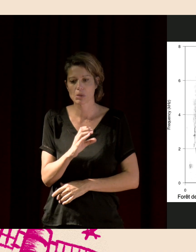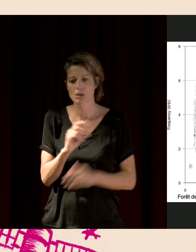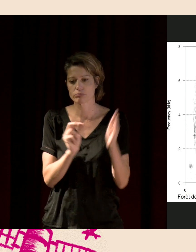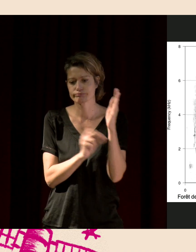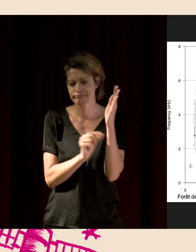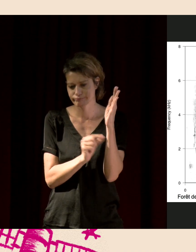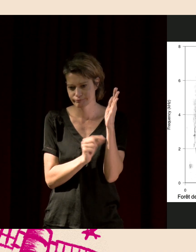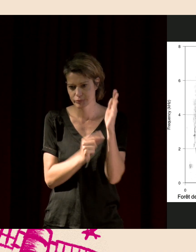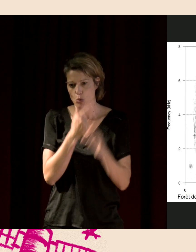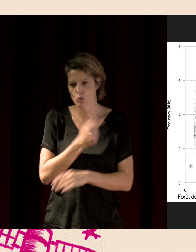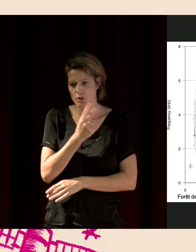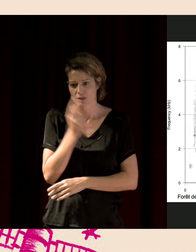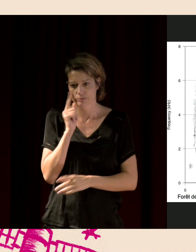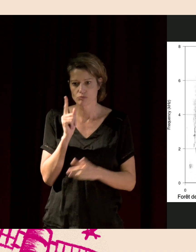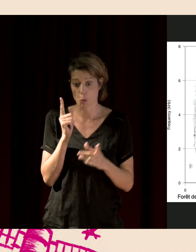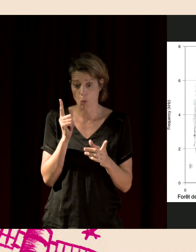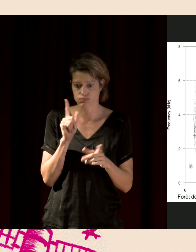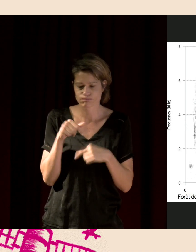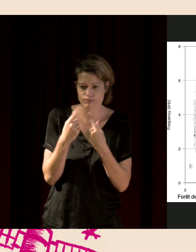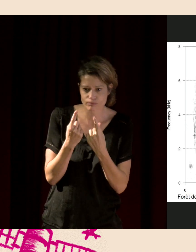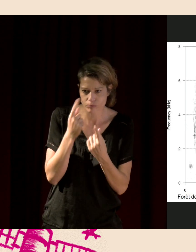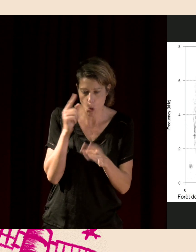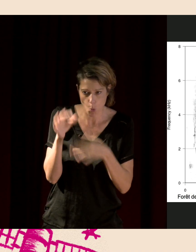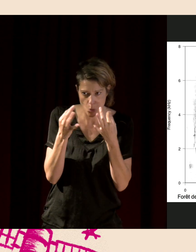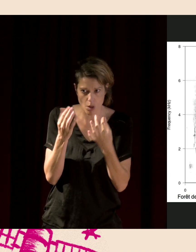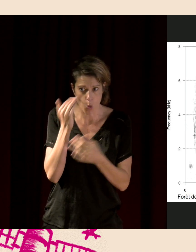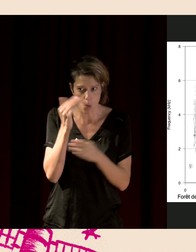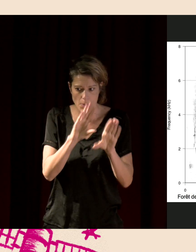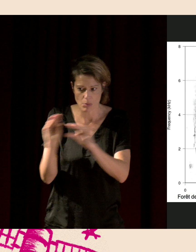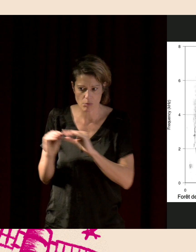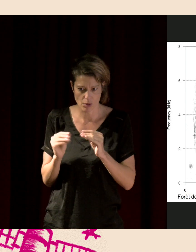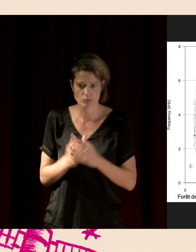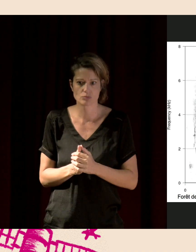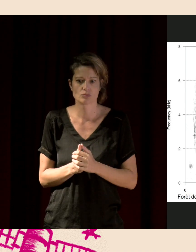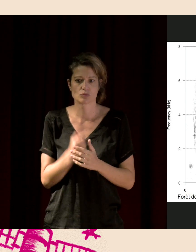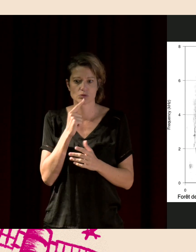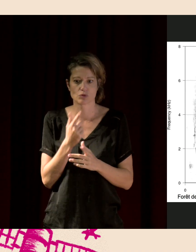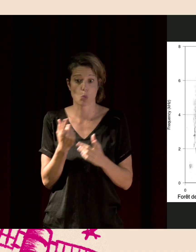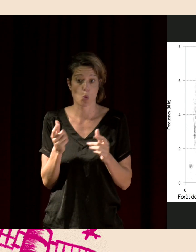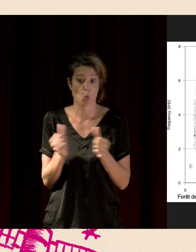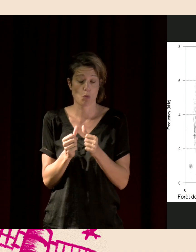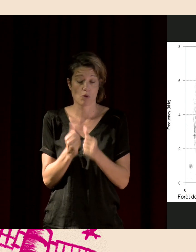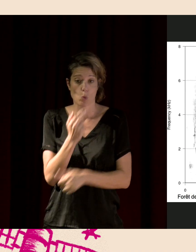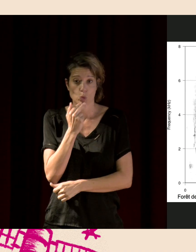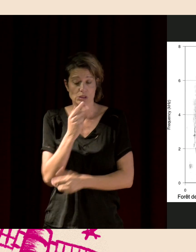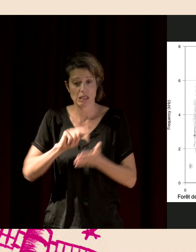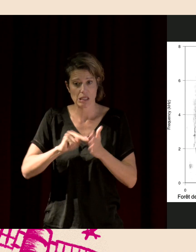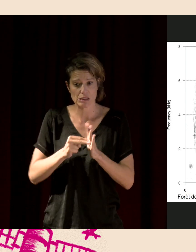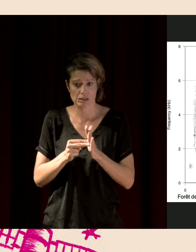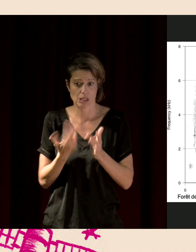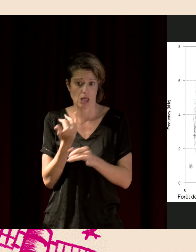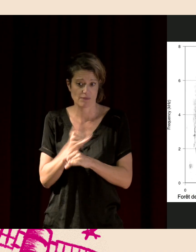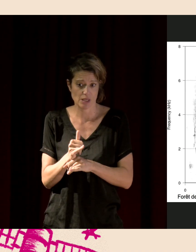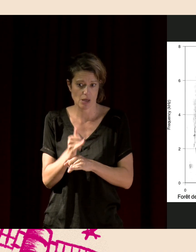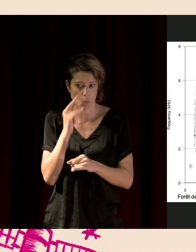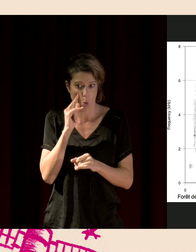Donc, on va entraîner des systèmes d'intelligence artificielle. Ça devient presque un gros mot, mais on utilise ces techniques pour les reconnaître